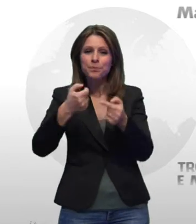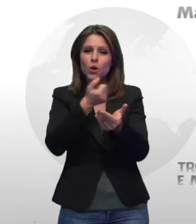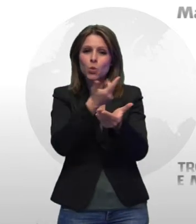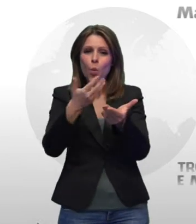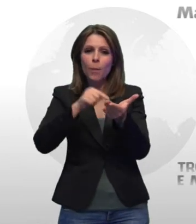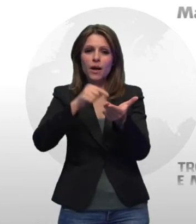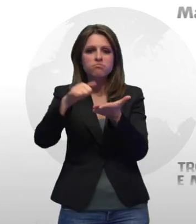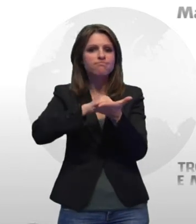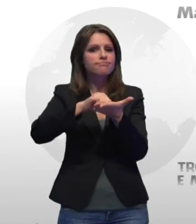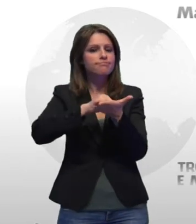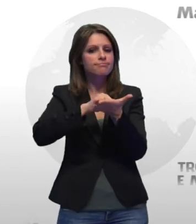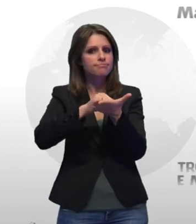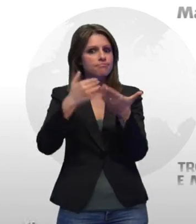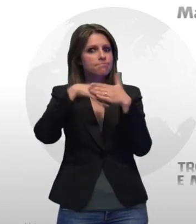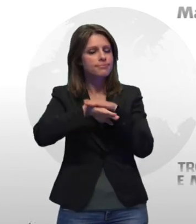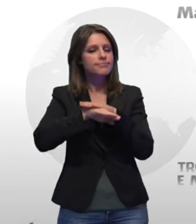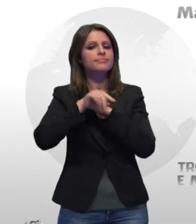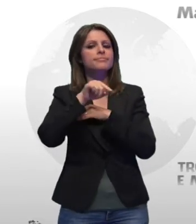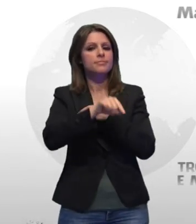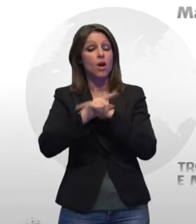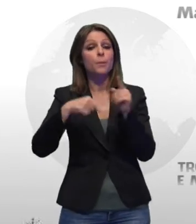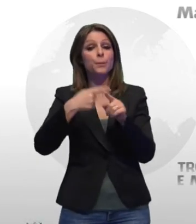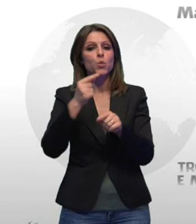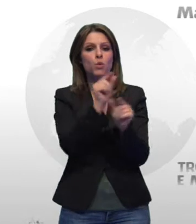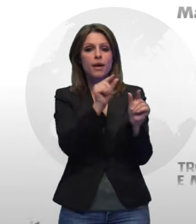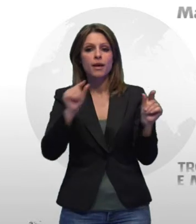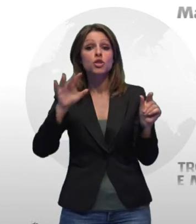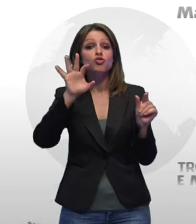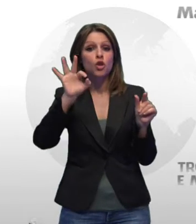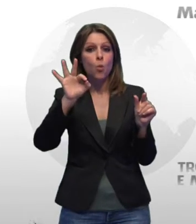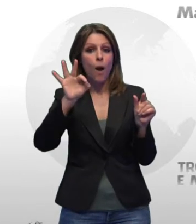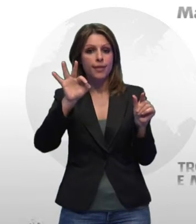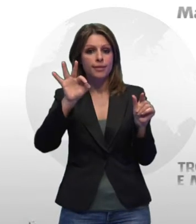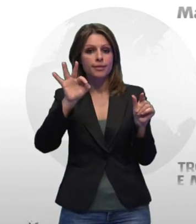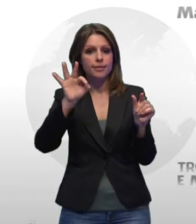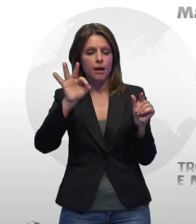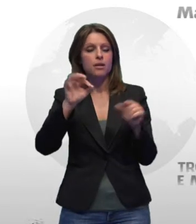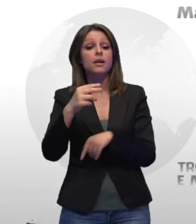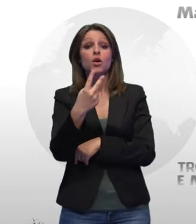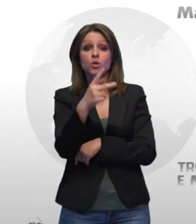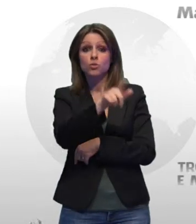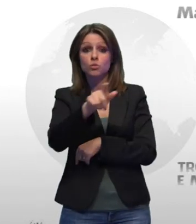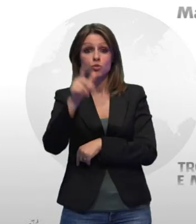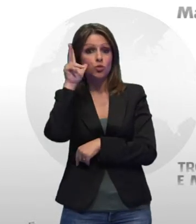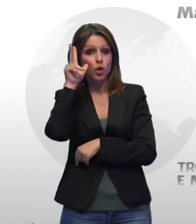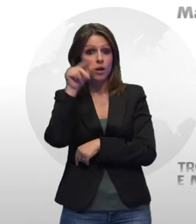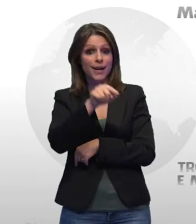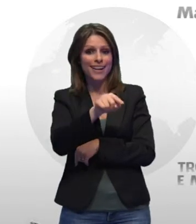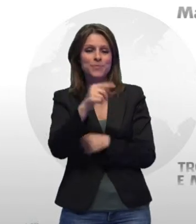brasa e 50 proiettili dello stesso calibro. Le due sono state controllate presso la